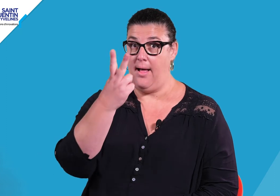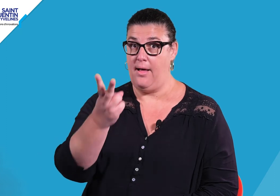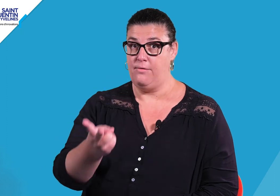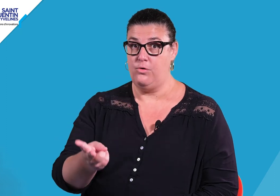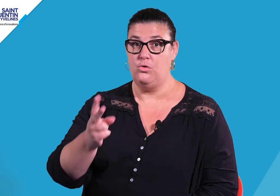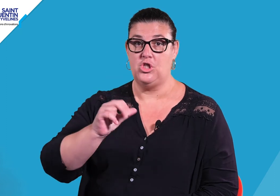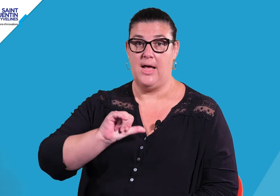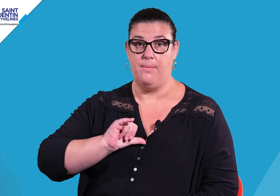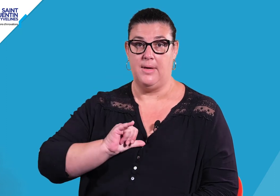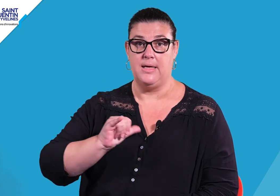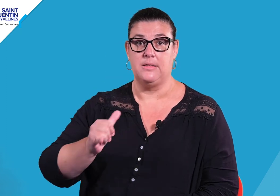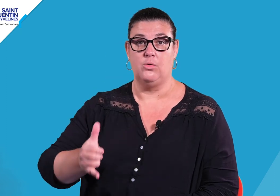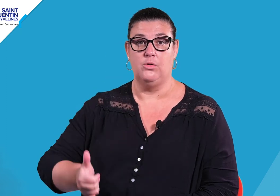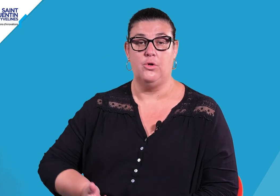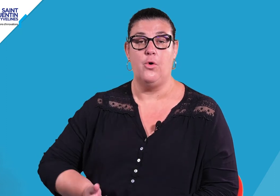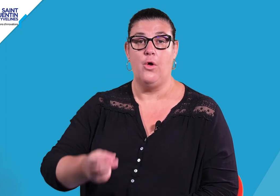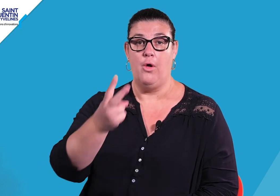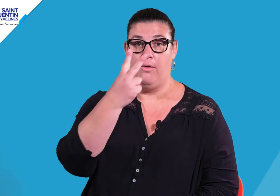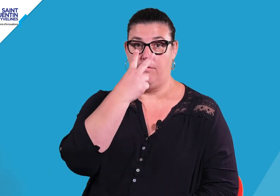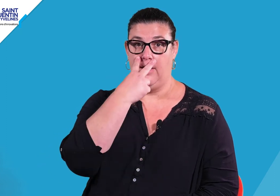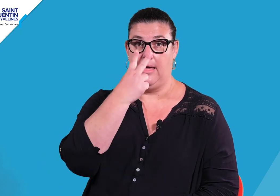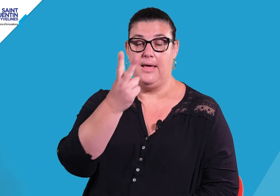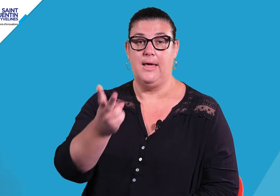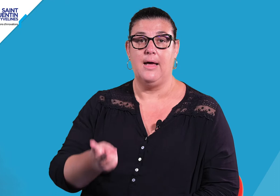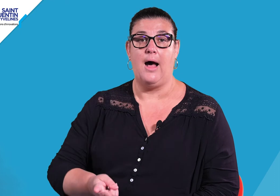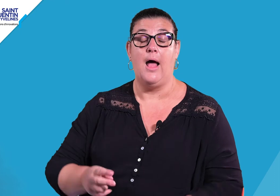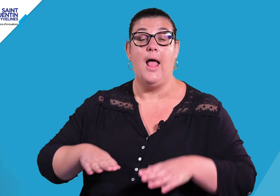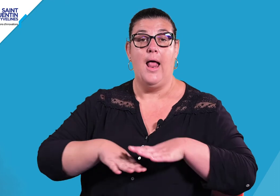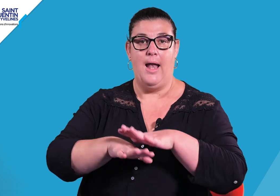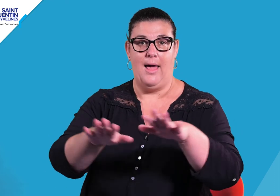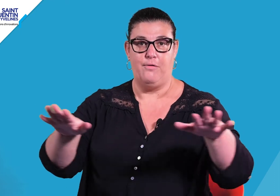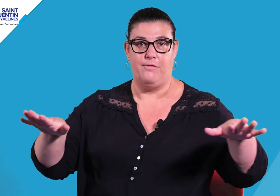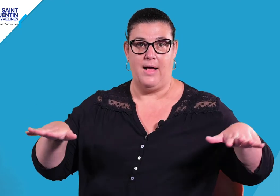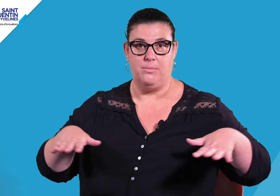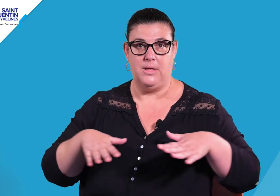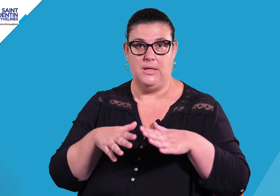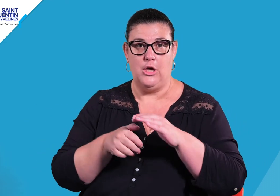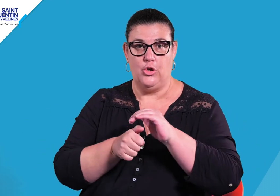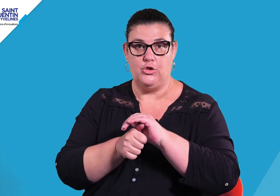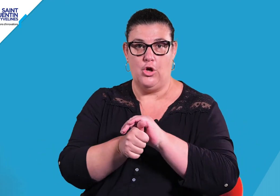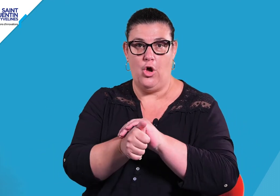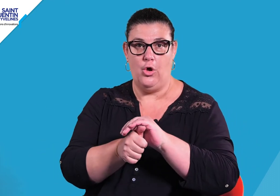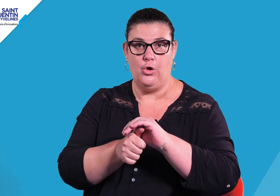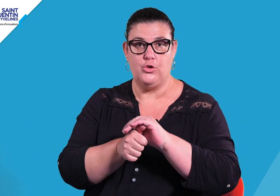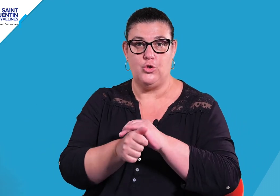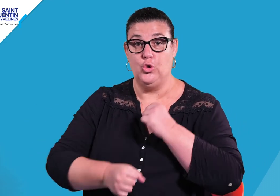vu, jamais on ne verra La famille tortue